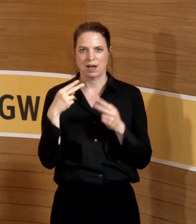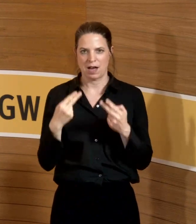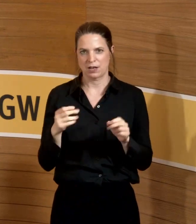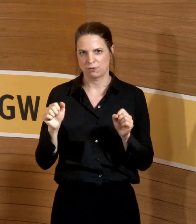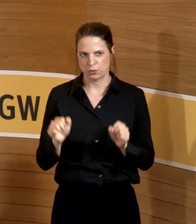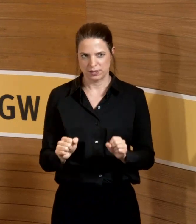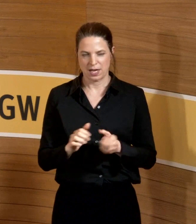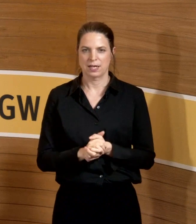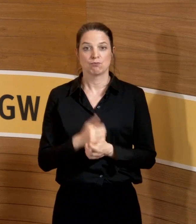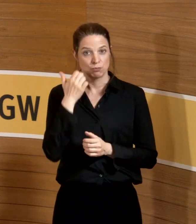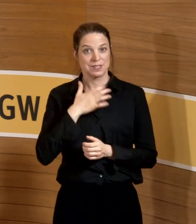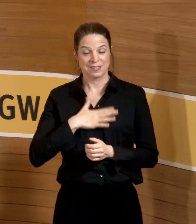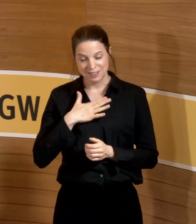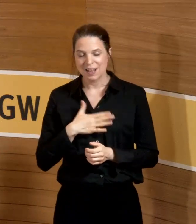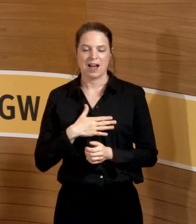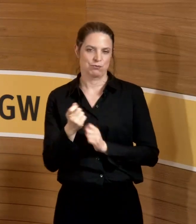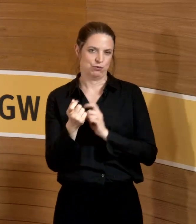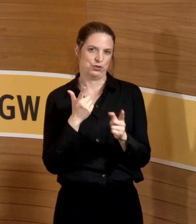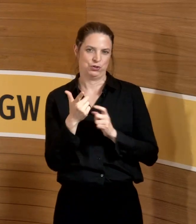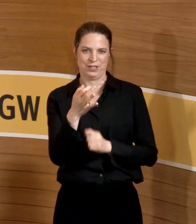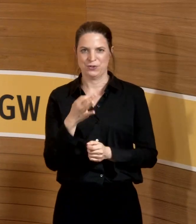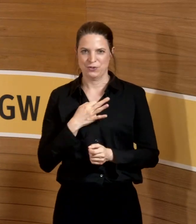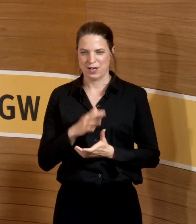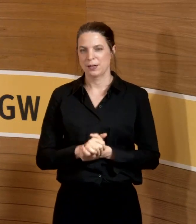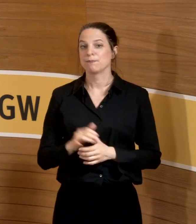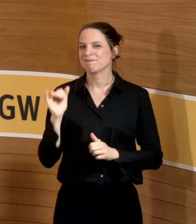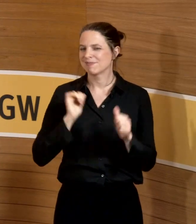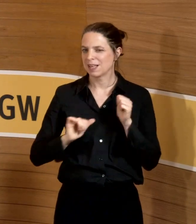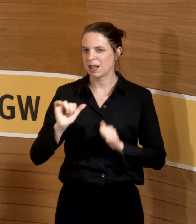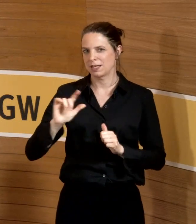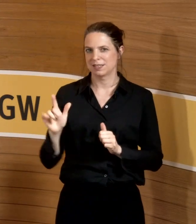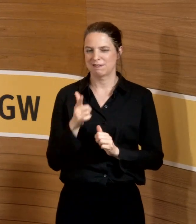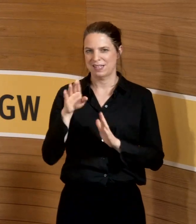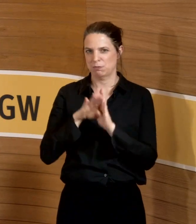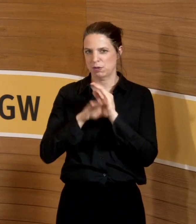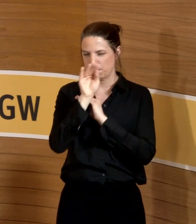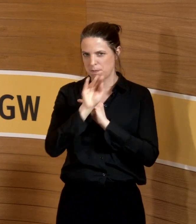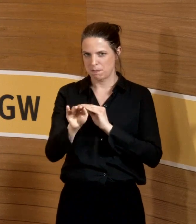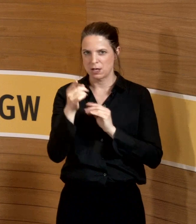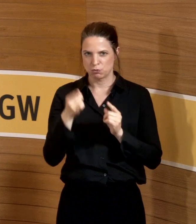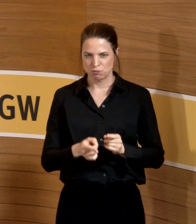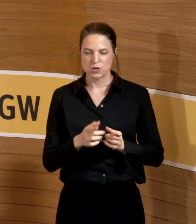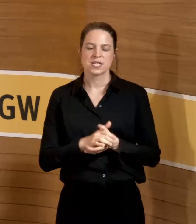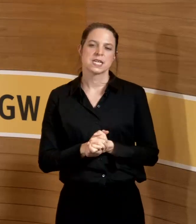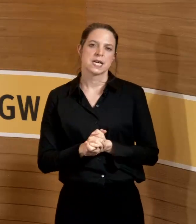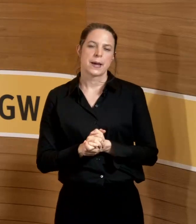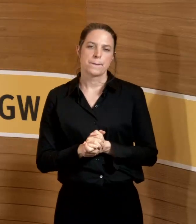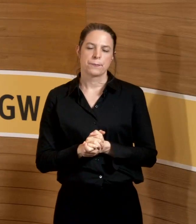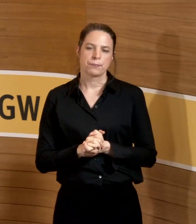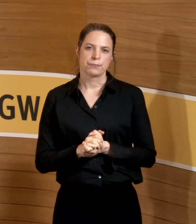reghaft davon Gebrauch, bitte. Dann muss ich Ihnen leider eine zweite Programmanmeldung kundtun.